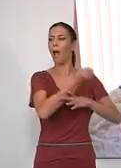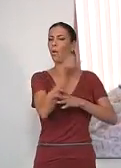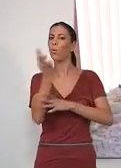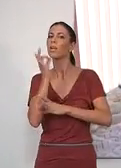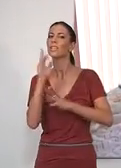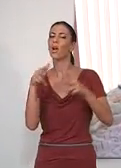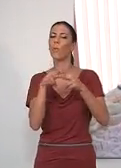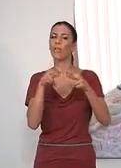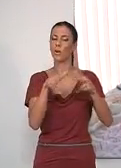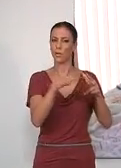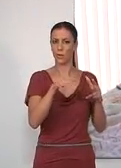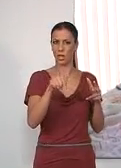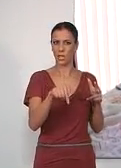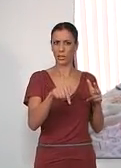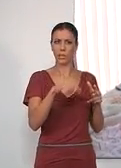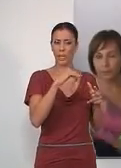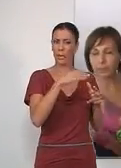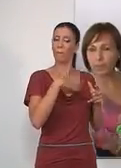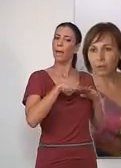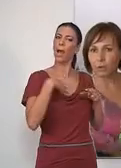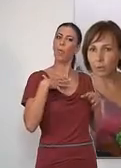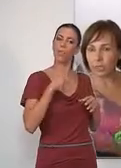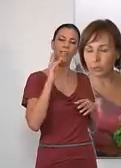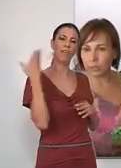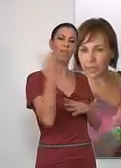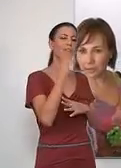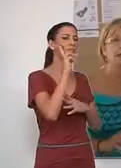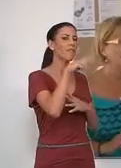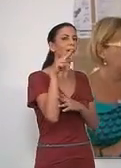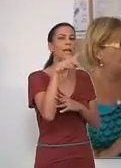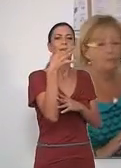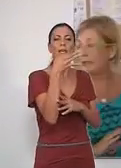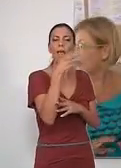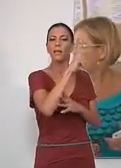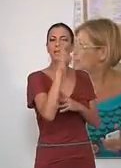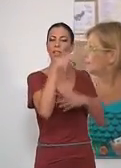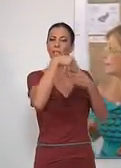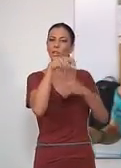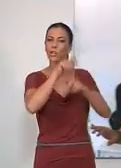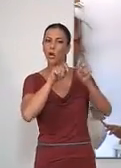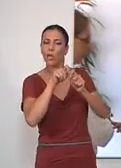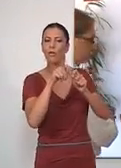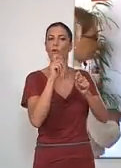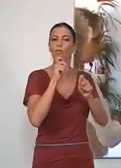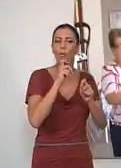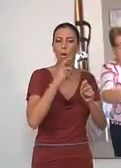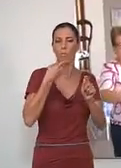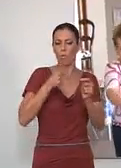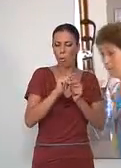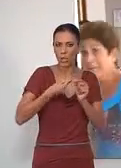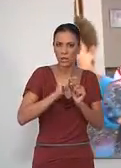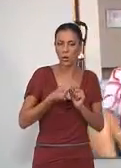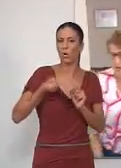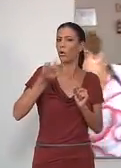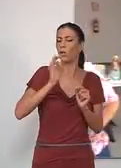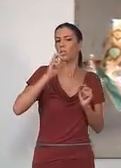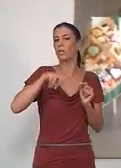municipio. Así se muestran las actividades que se vienen organizando, encaminadas a recuperar la tradición como el encaje